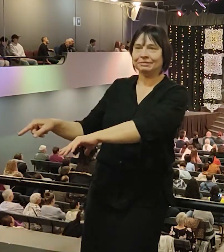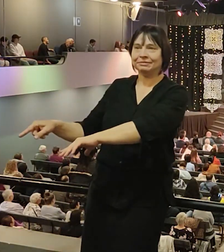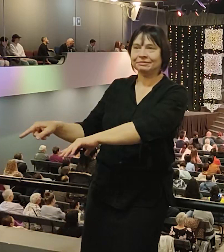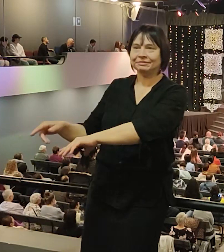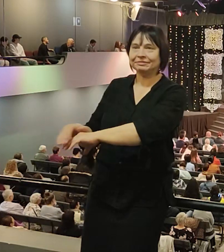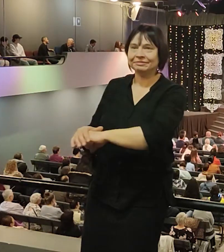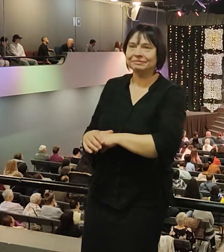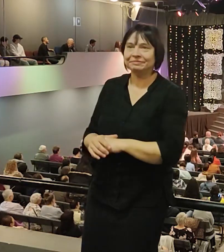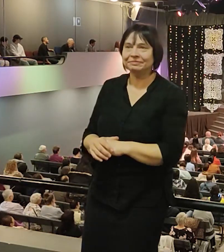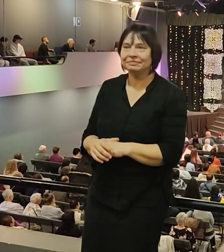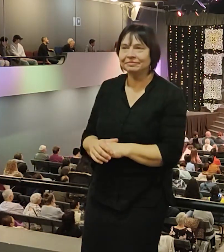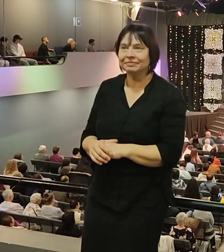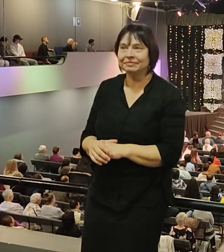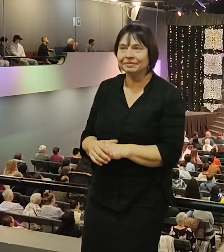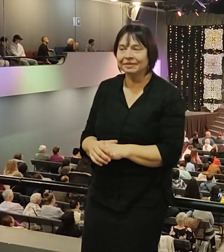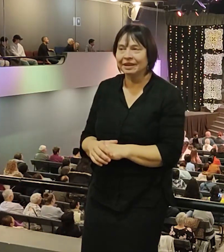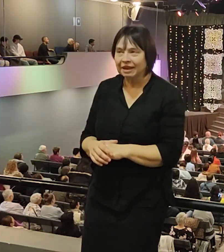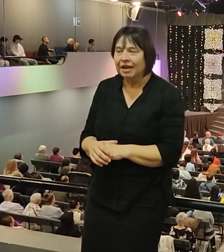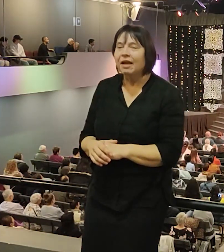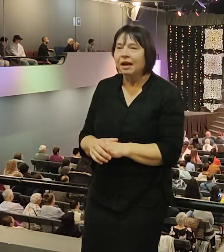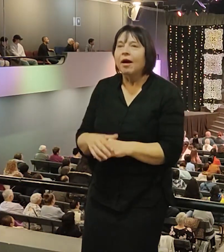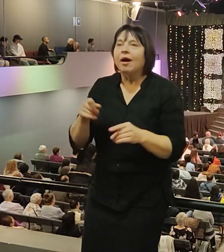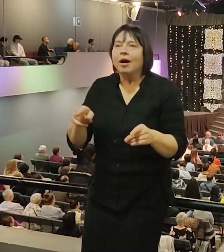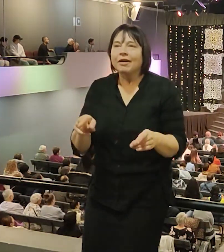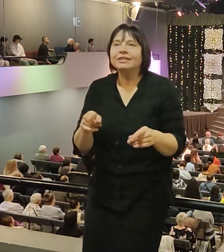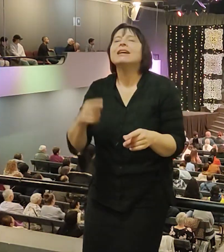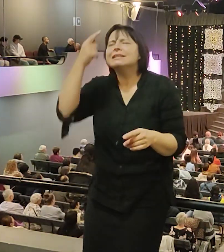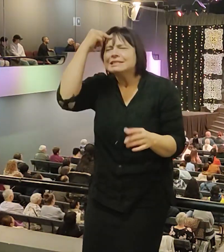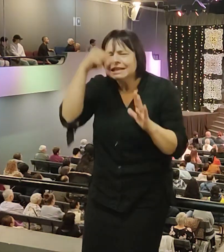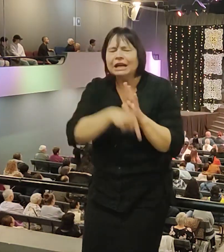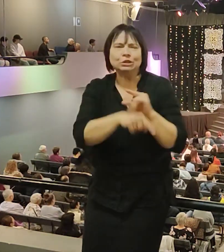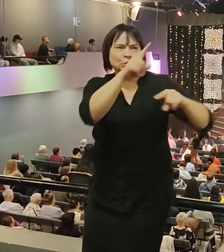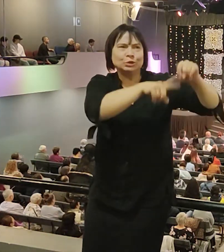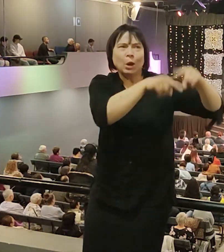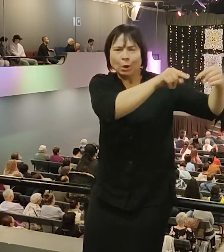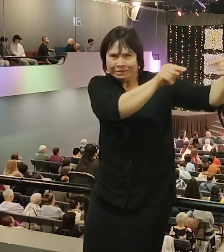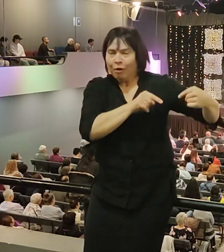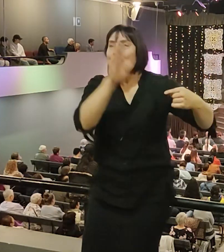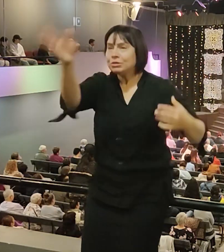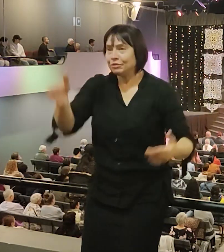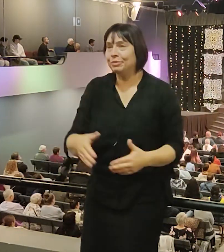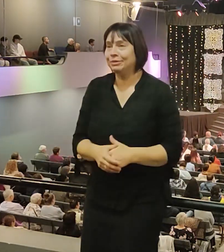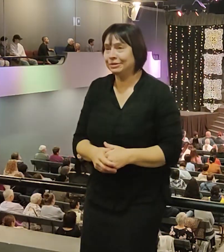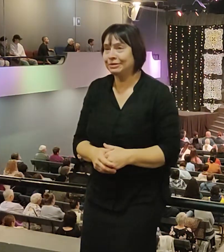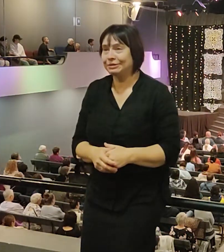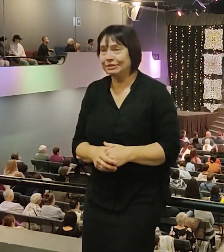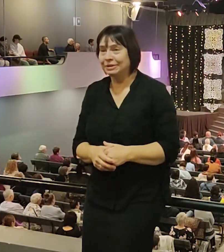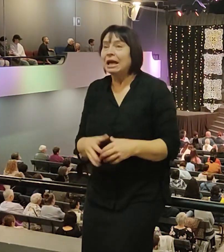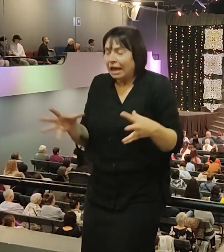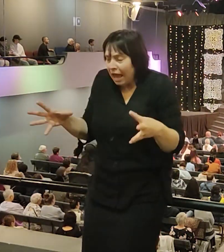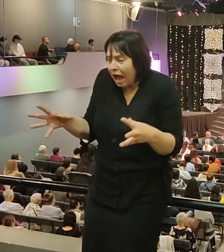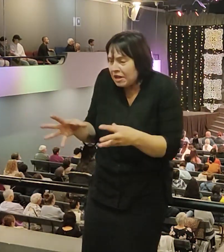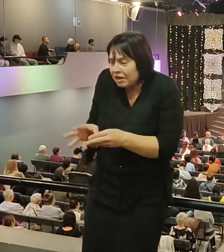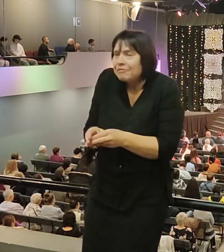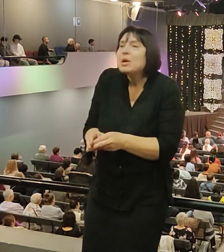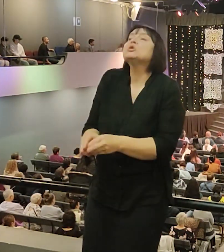оставить родственников, взять эту беременную женщину и бежать в Египет. Он оставил свою родину, оставил все свои